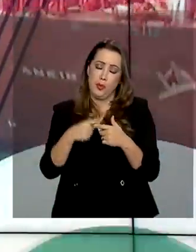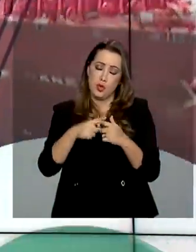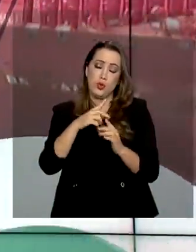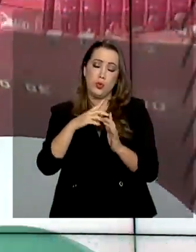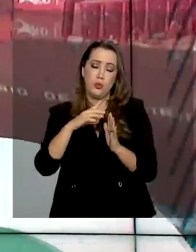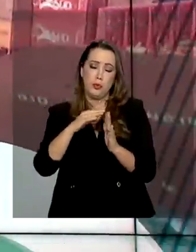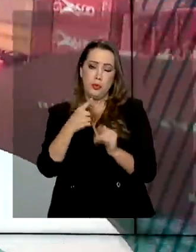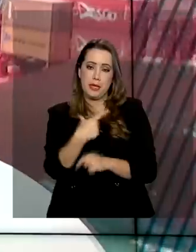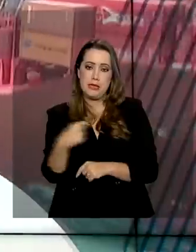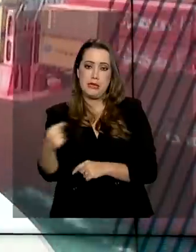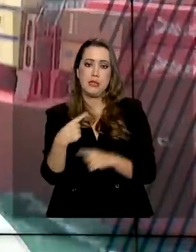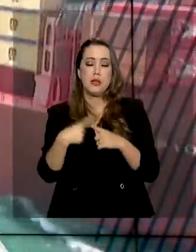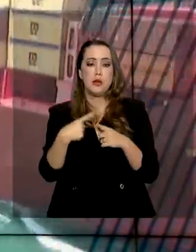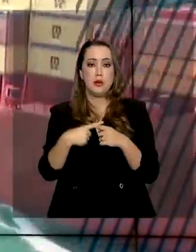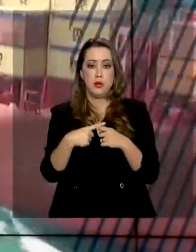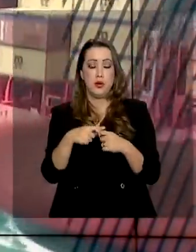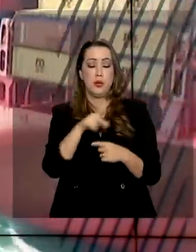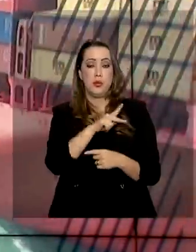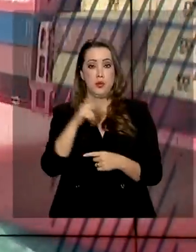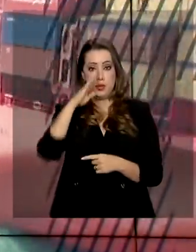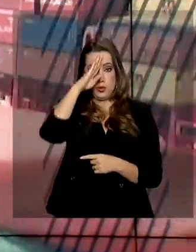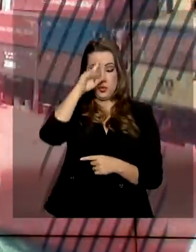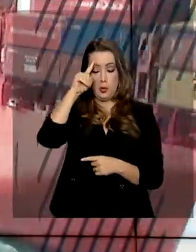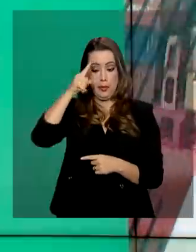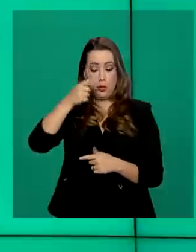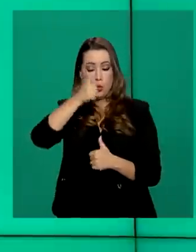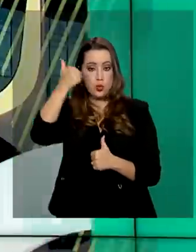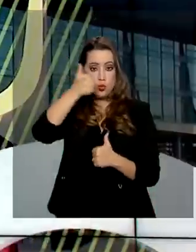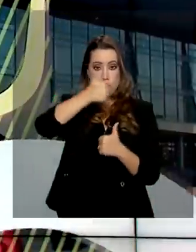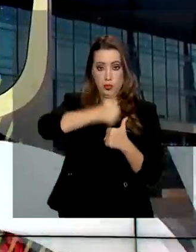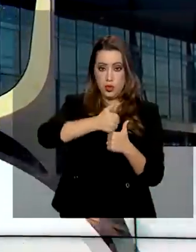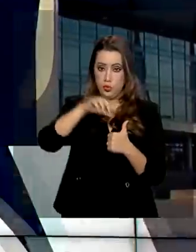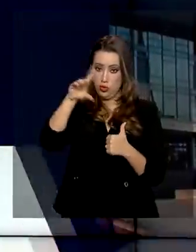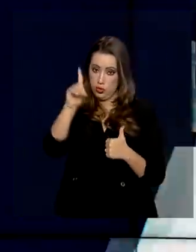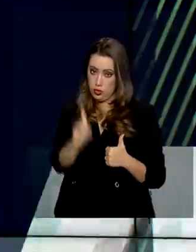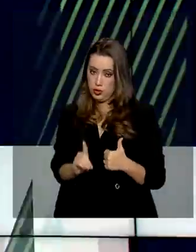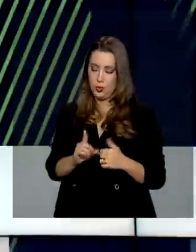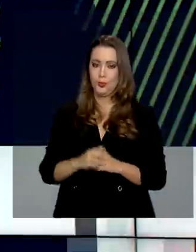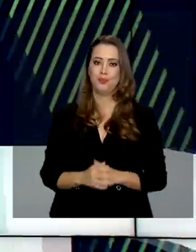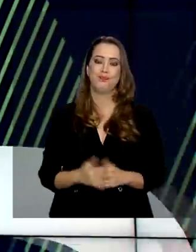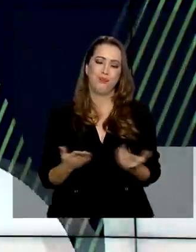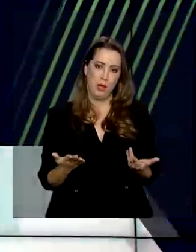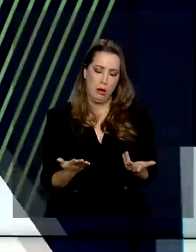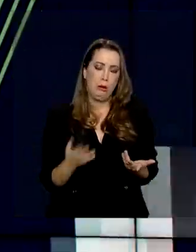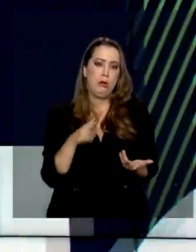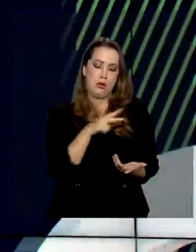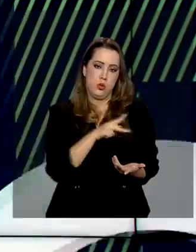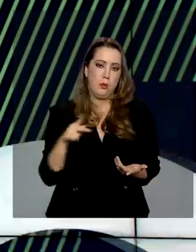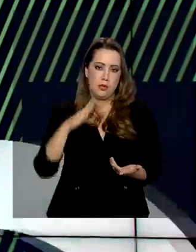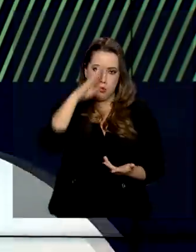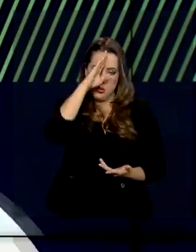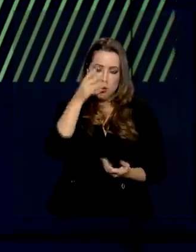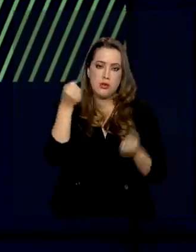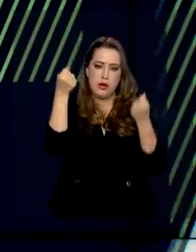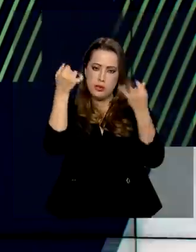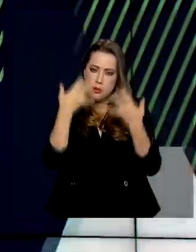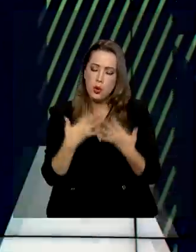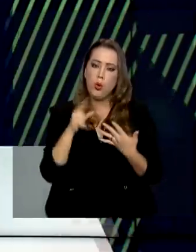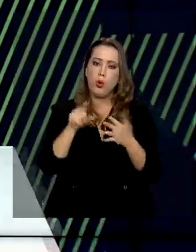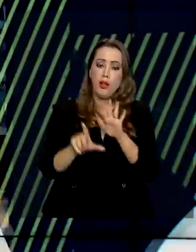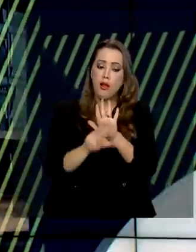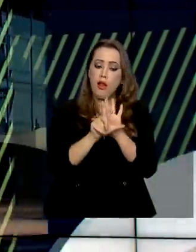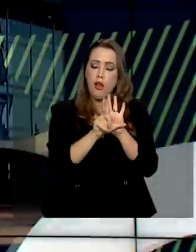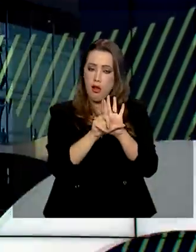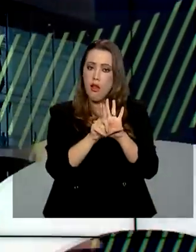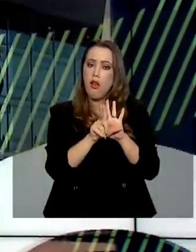Polícia Federal pelo Presidente da República. O presidente ressaltou que, por lei, é prerrogativa do Presidente da República a escolha do